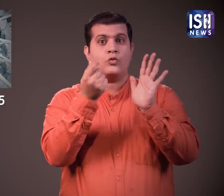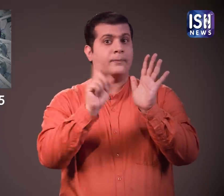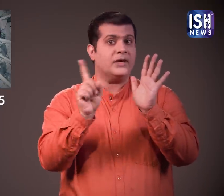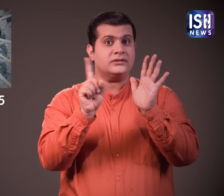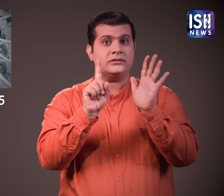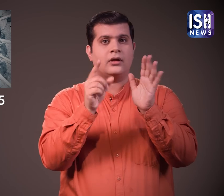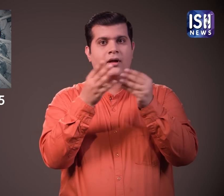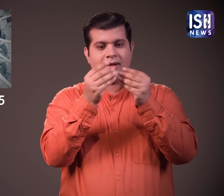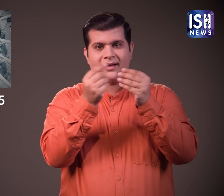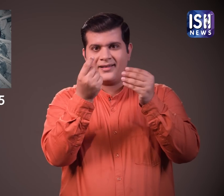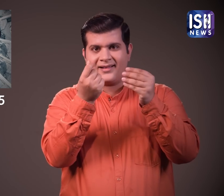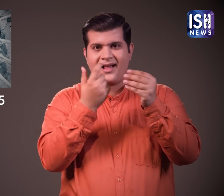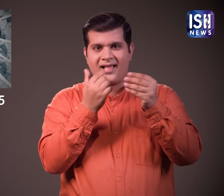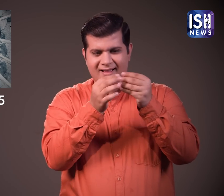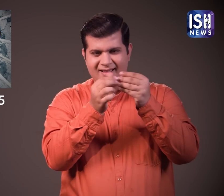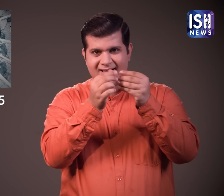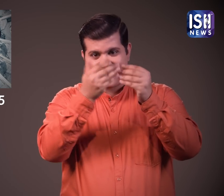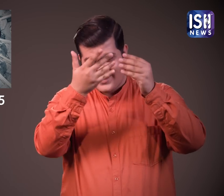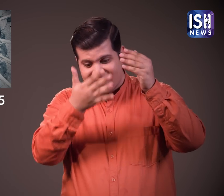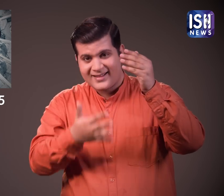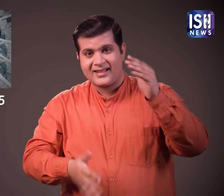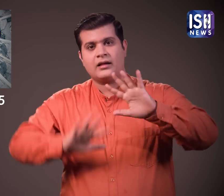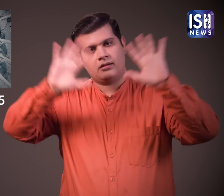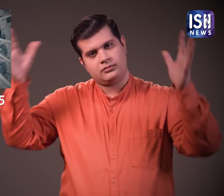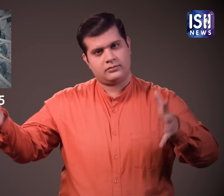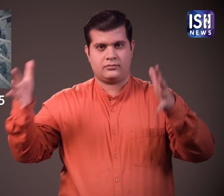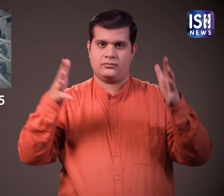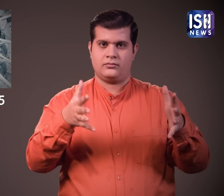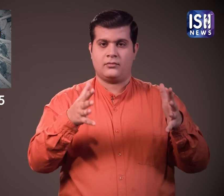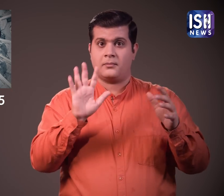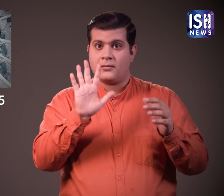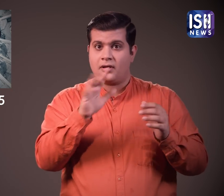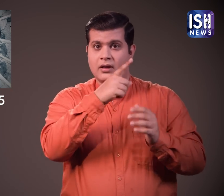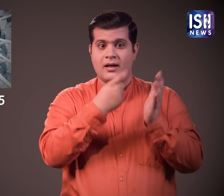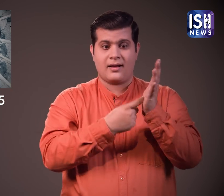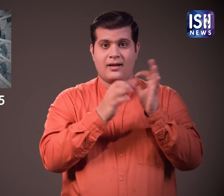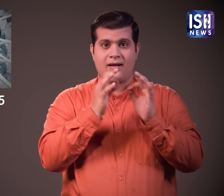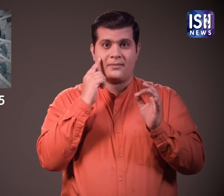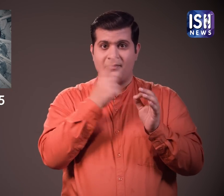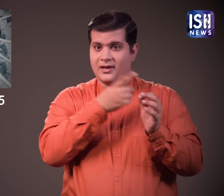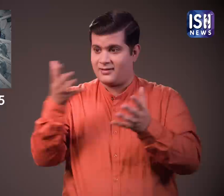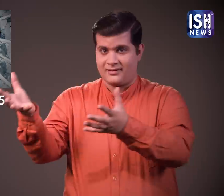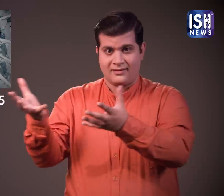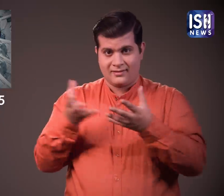ये नोटों की संख्या है ना की उनका मूल्य हाला की RBI को